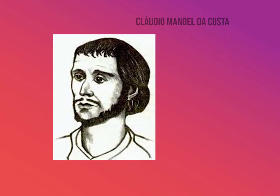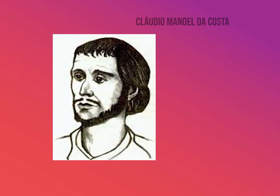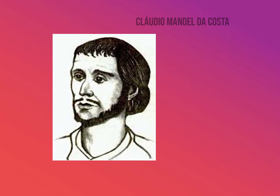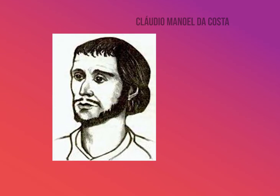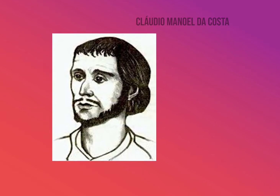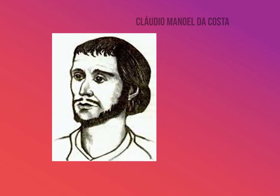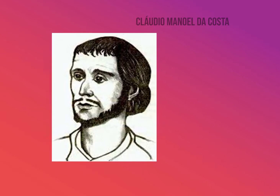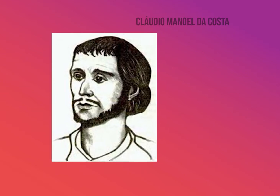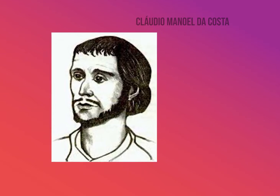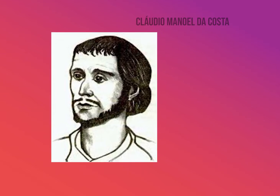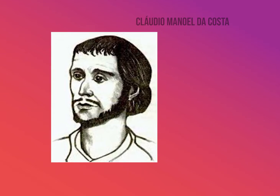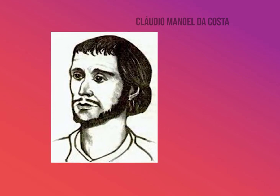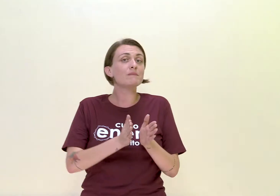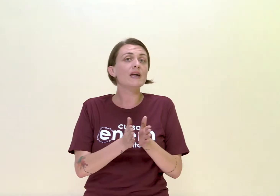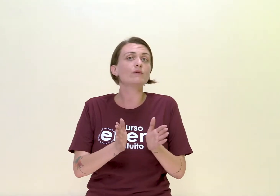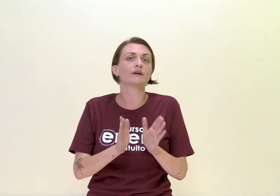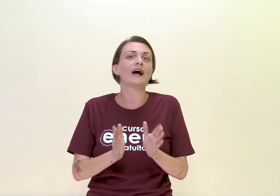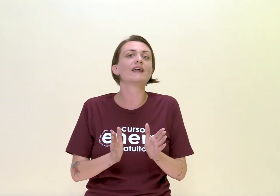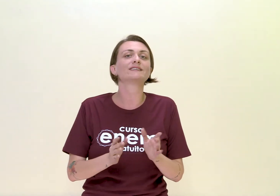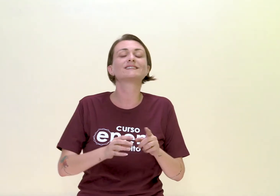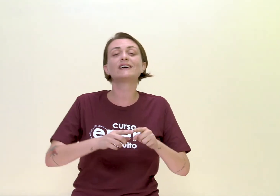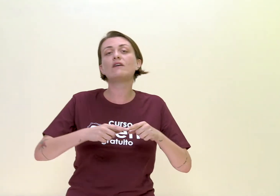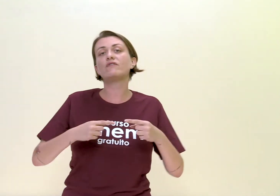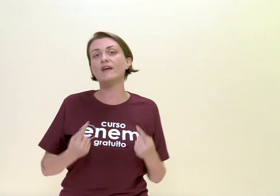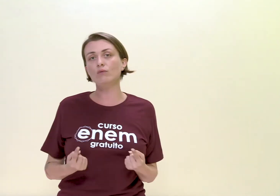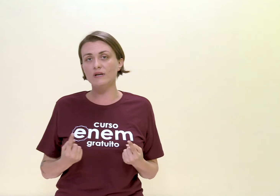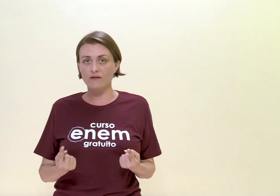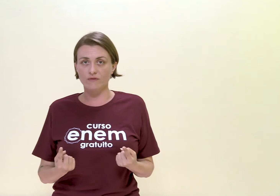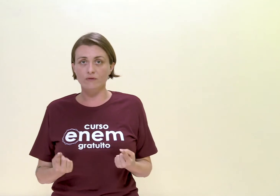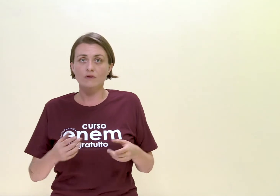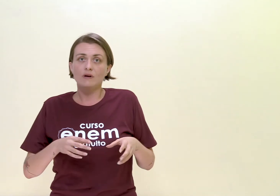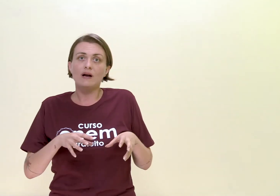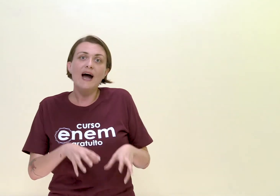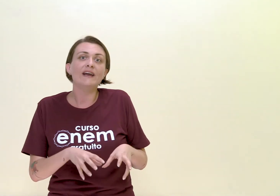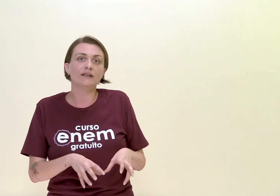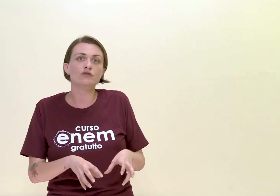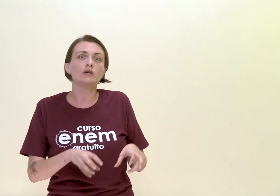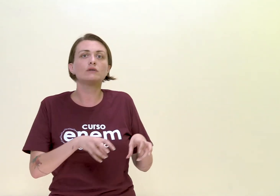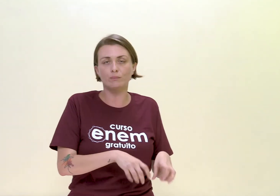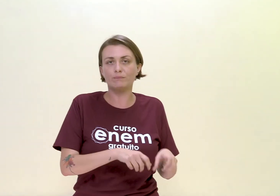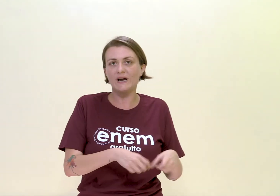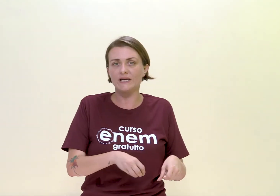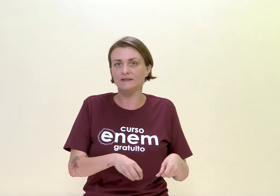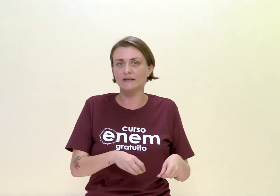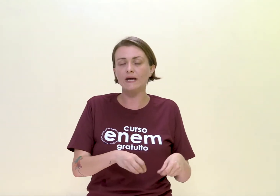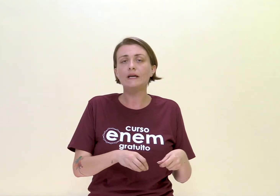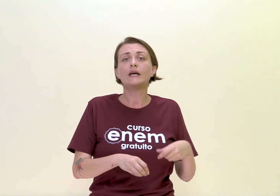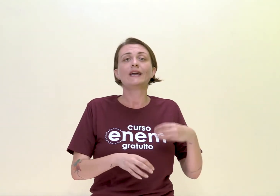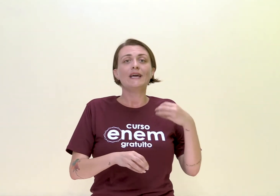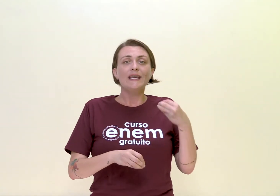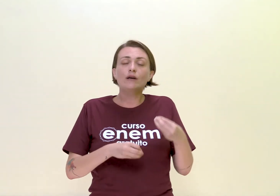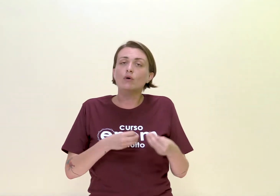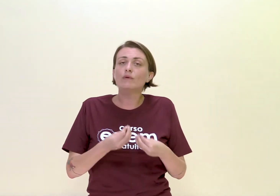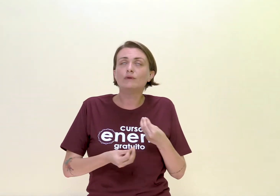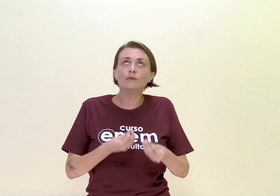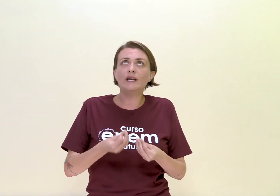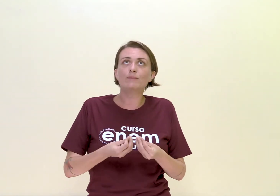Cláudio Manuel da Costa foi o primeiro cara a escrever um livro arcade no país. E qual é a